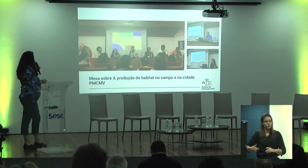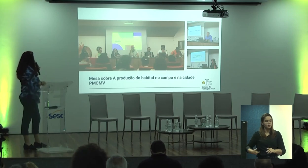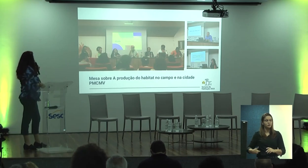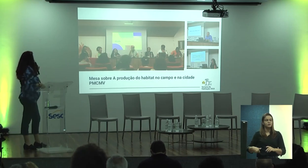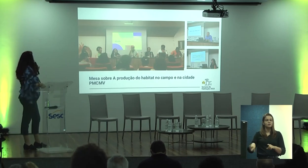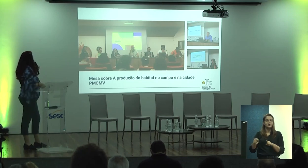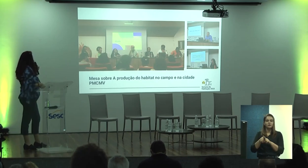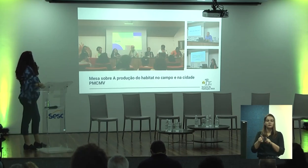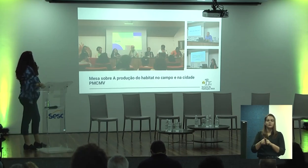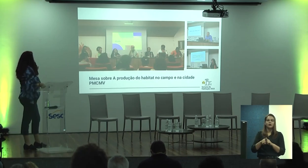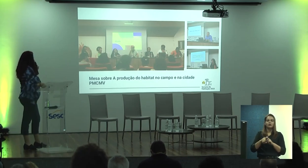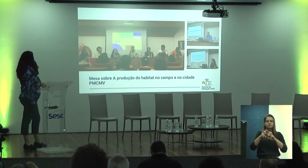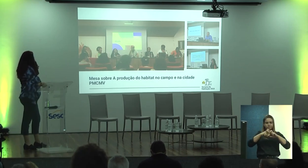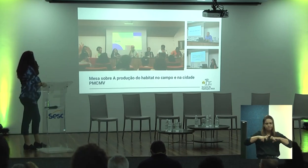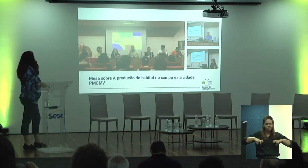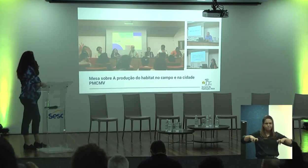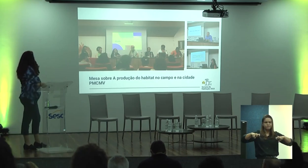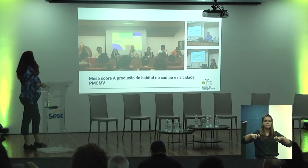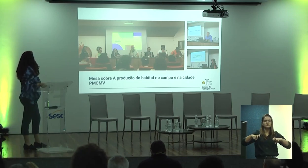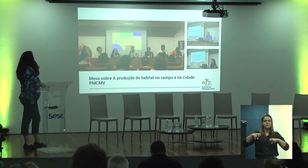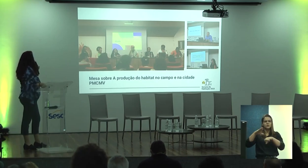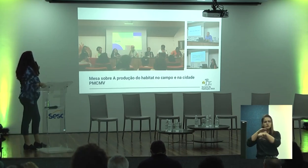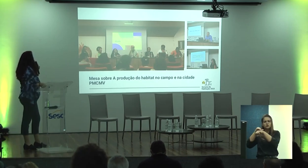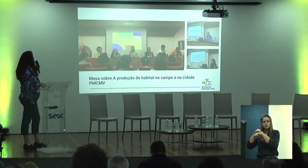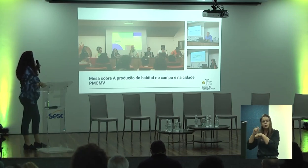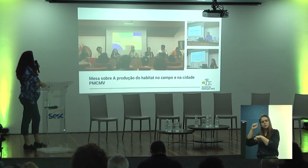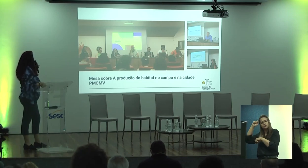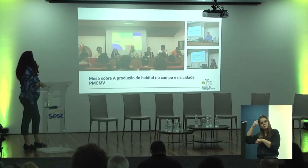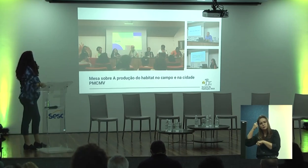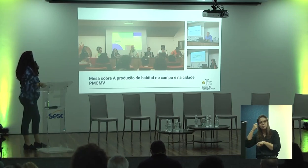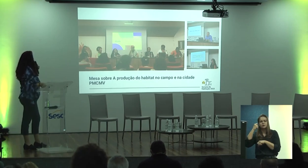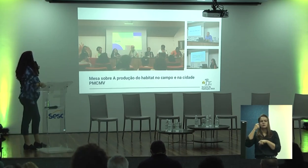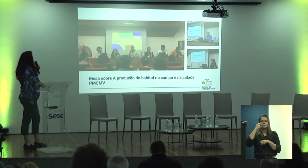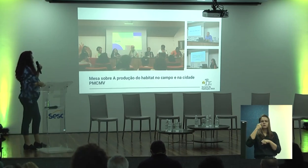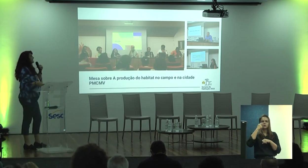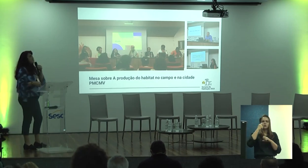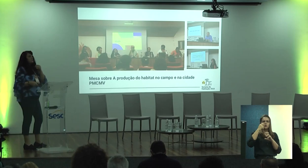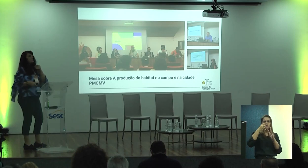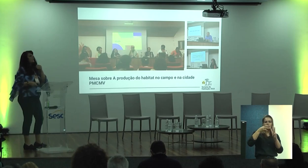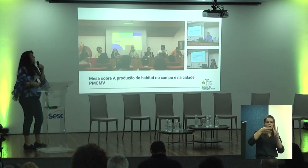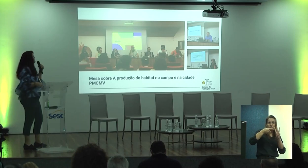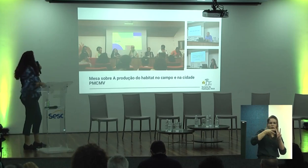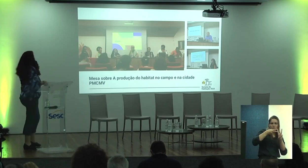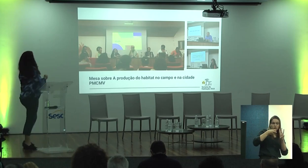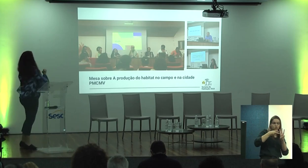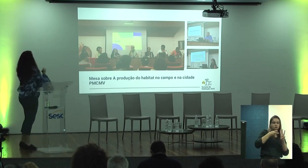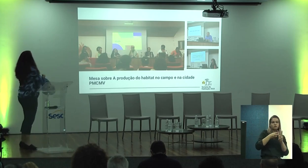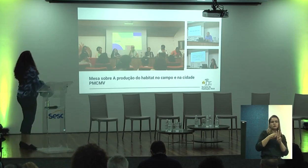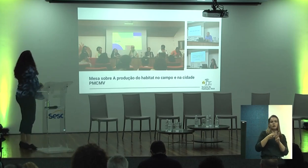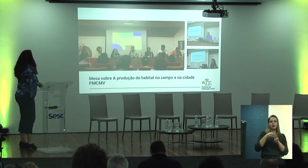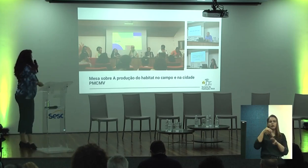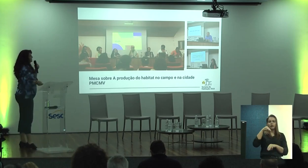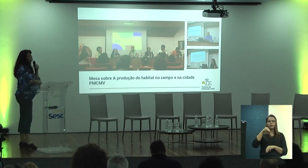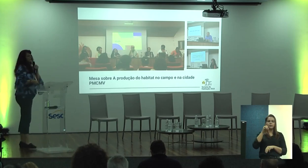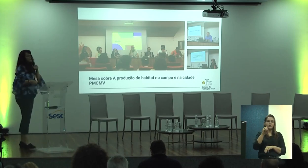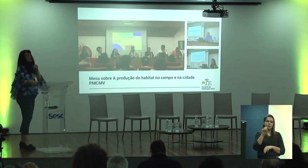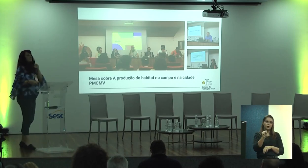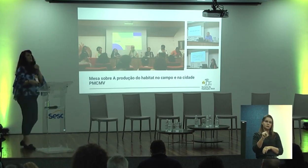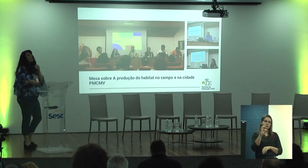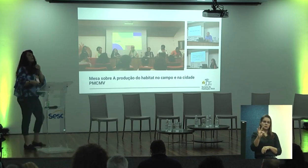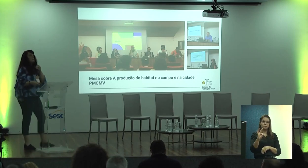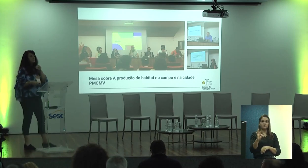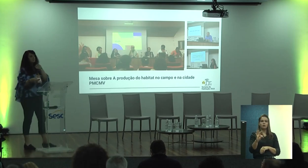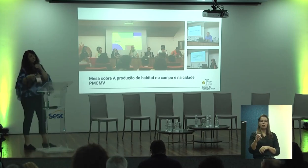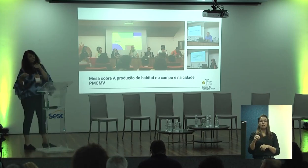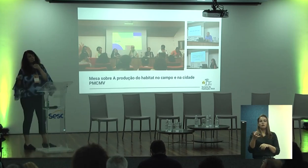no módulo produção do habitat, chamamos quilombolas indígenas, o MST. Estamos com uma demanda agora dos indígenas para fazer